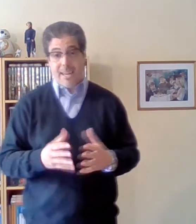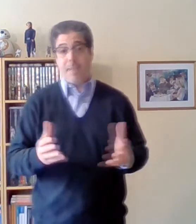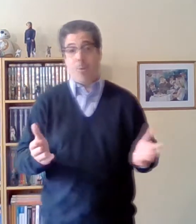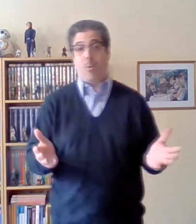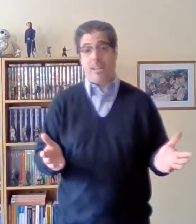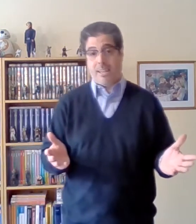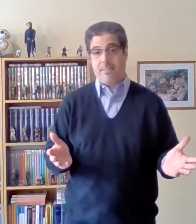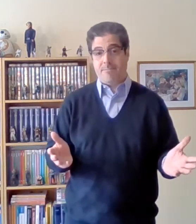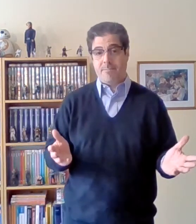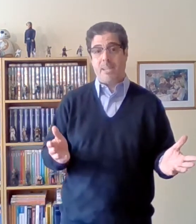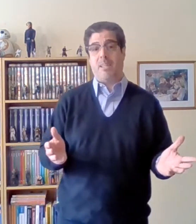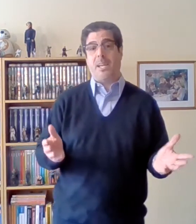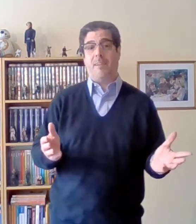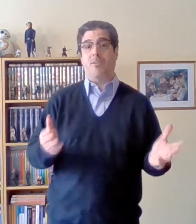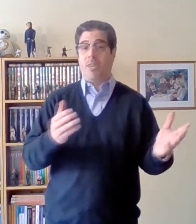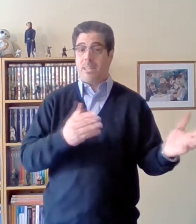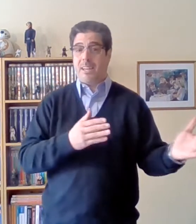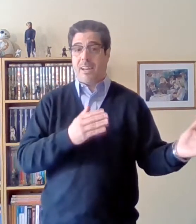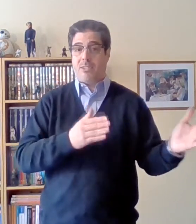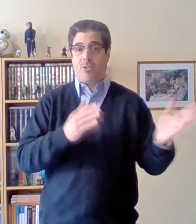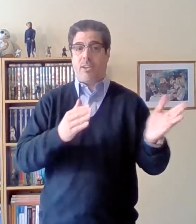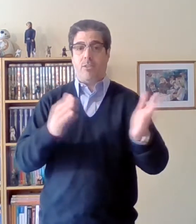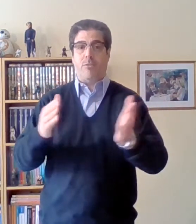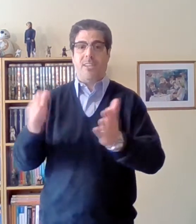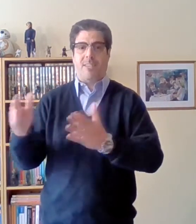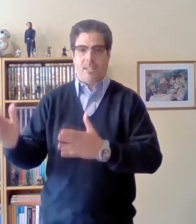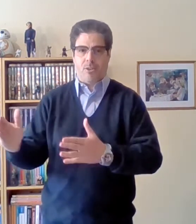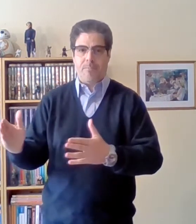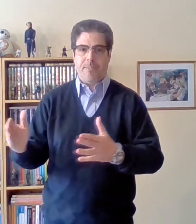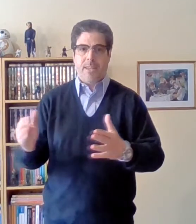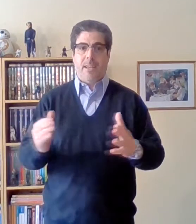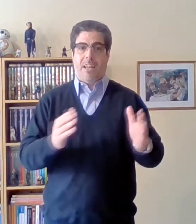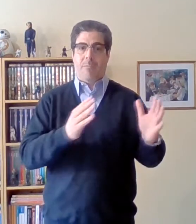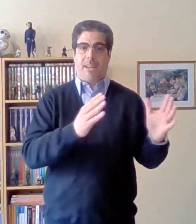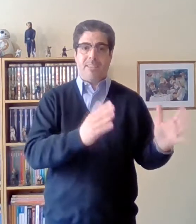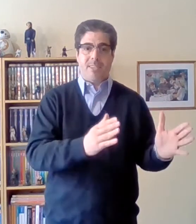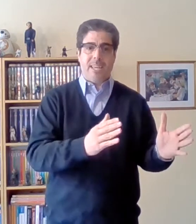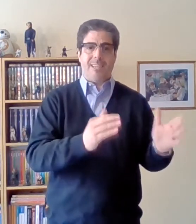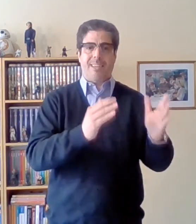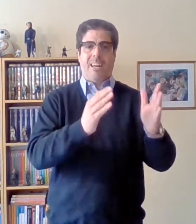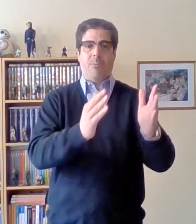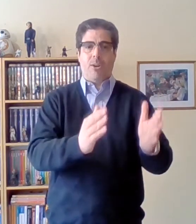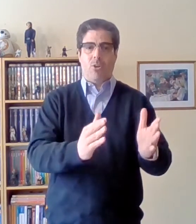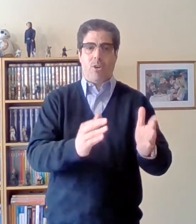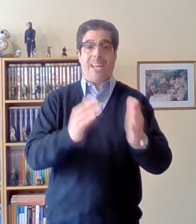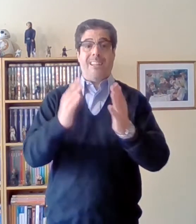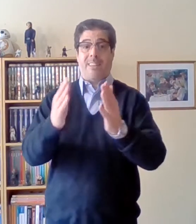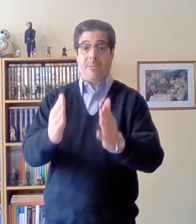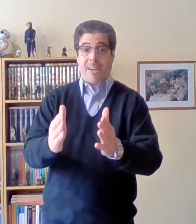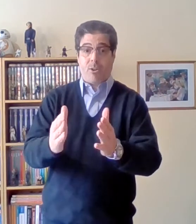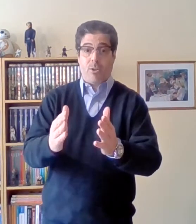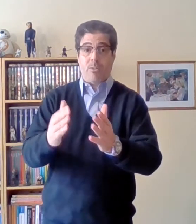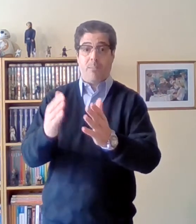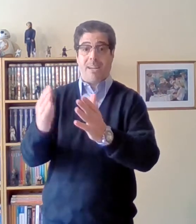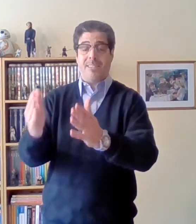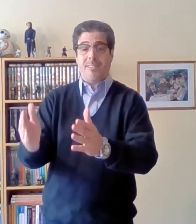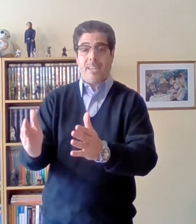es la plusvalía que tiene que ver con esta relación que yo fui haciendo las mercancías el valor el trabajo una mercancía